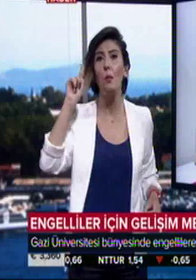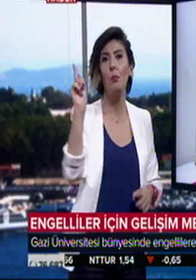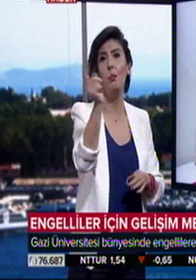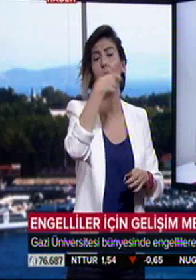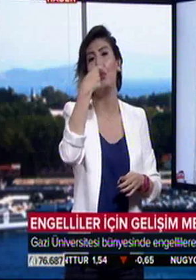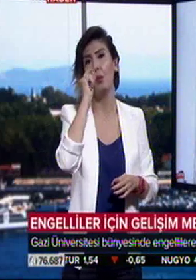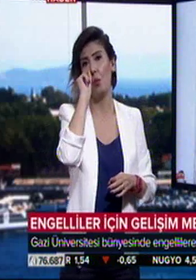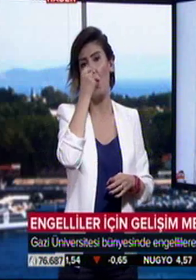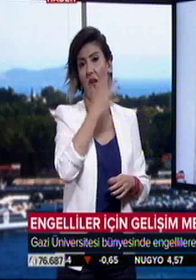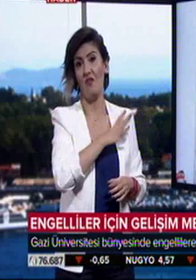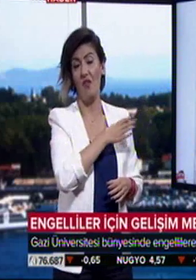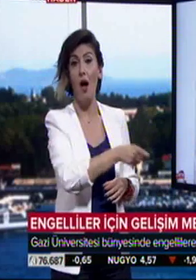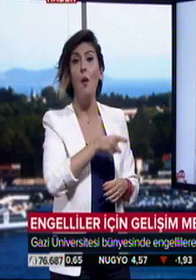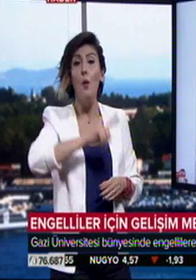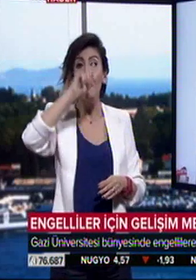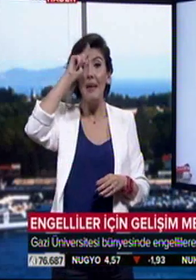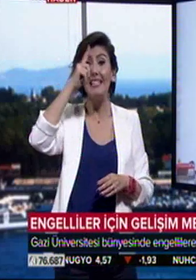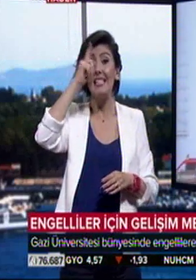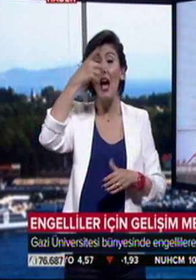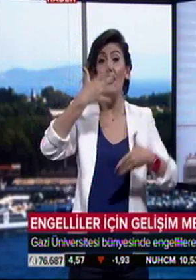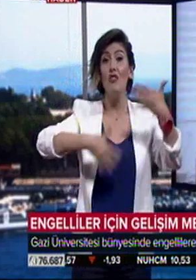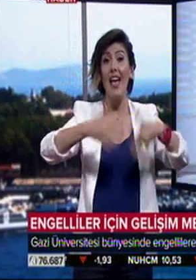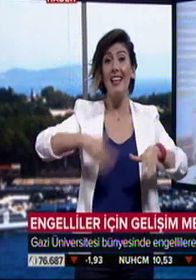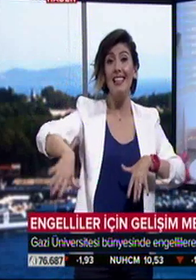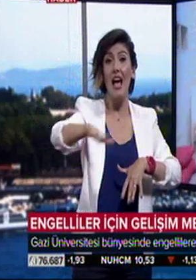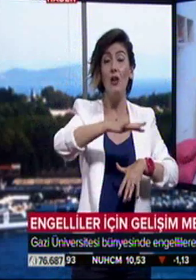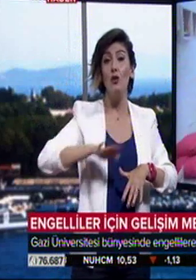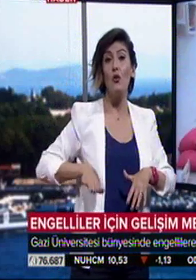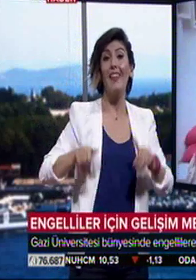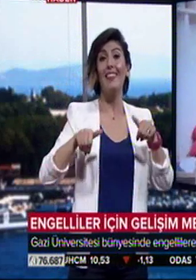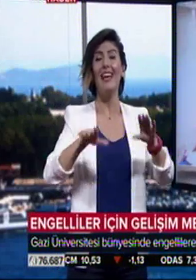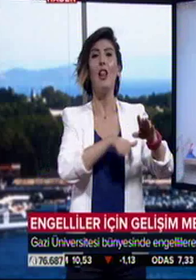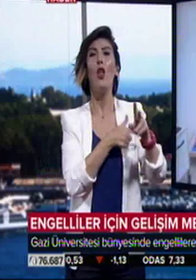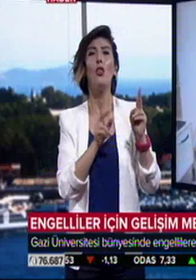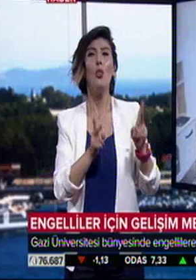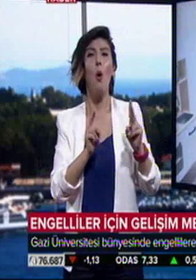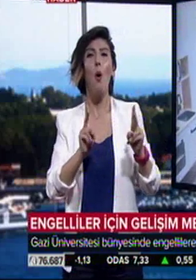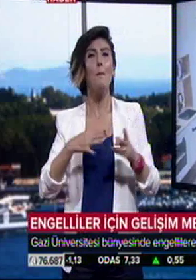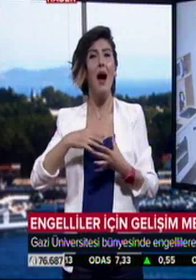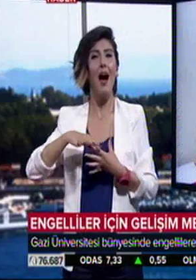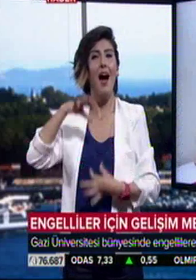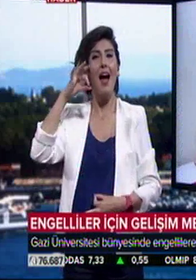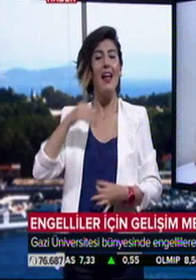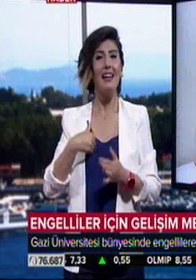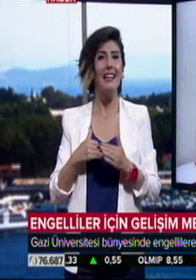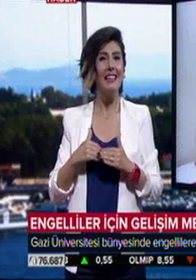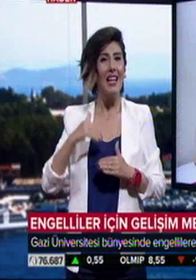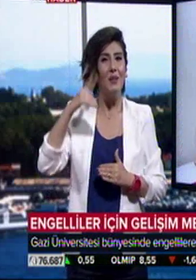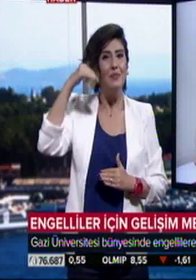bilgi sağlıyor. Merkez sadece engelli çocuklara değil, normal gelişim sürecinde olanlara da hizmet verecek. Sadece bir engel grubuna